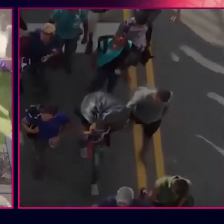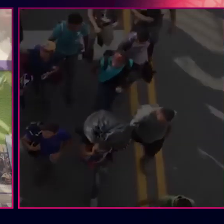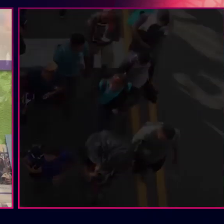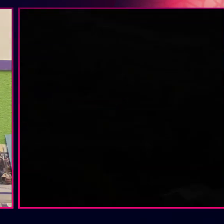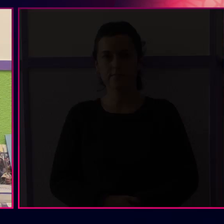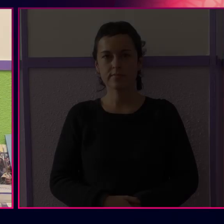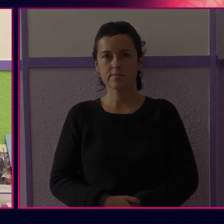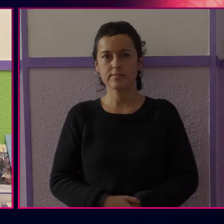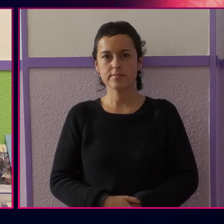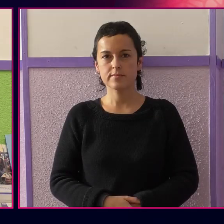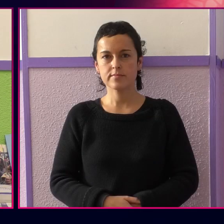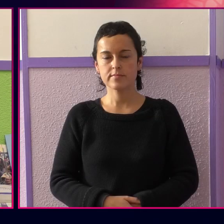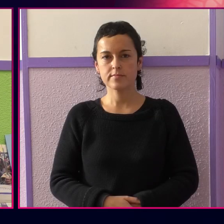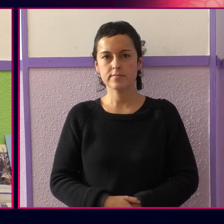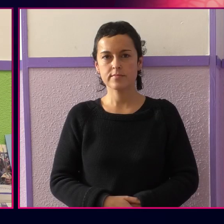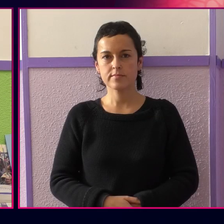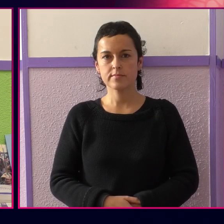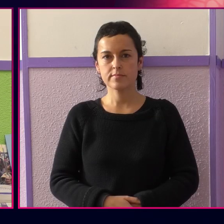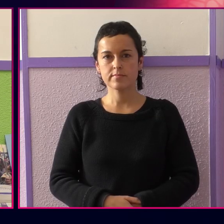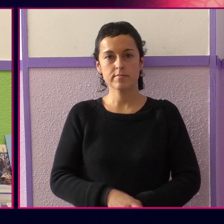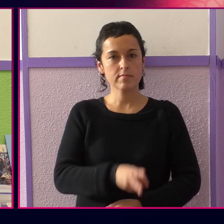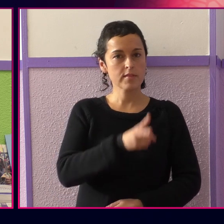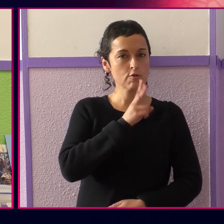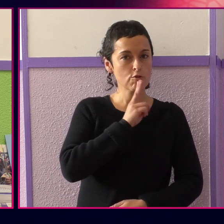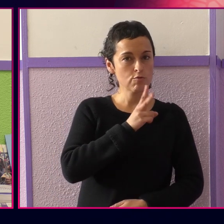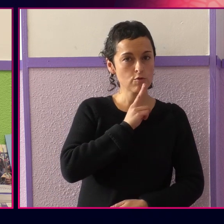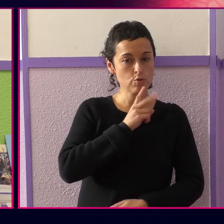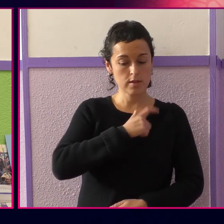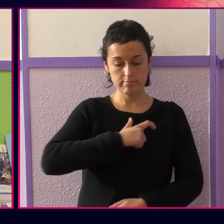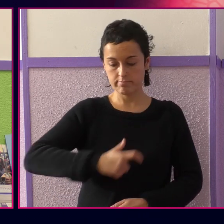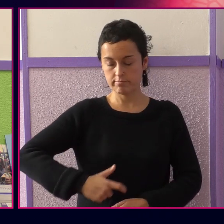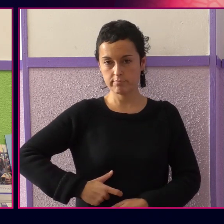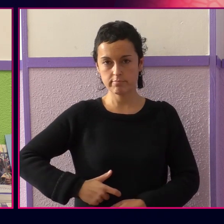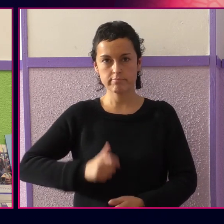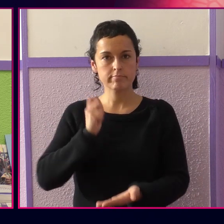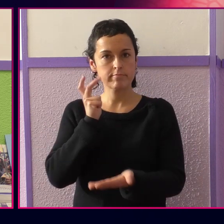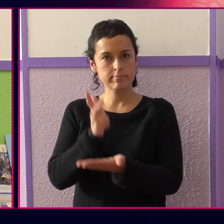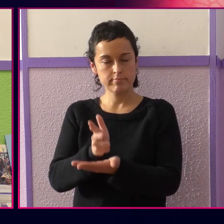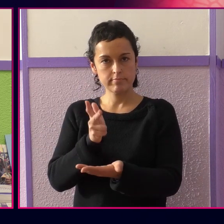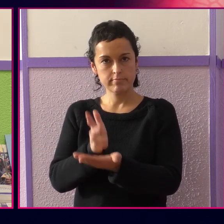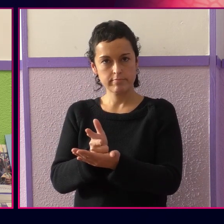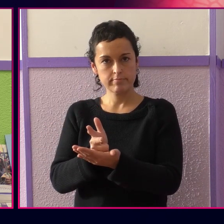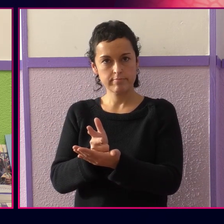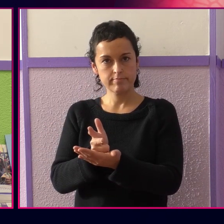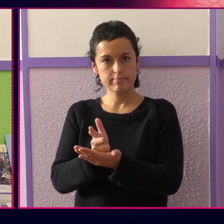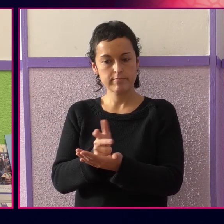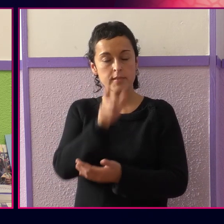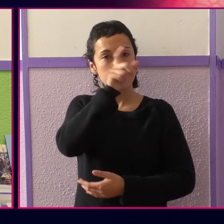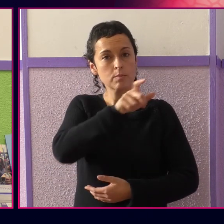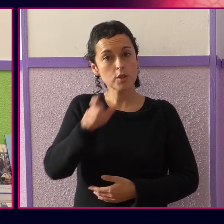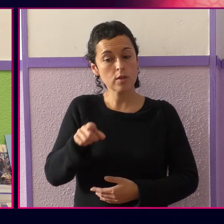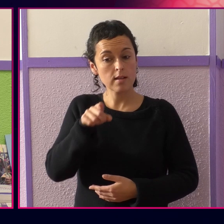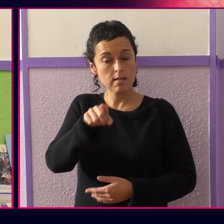ondurazen, El Salvadorren eta Guatemalan, milaka, pertsone egi, eskubidea hori